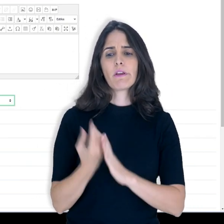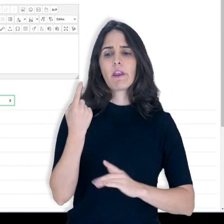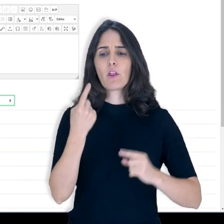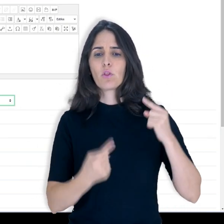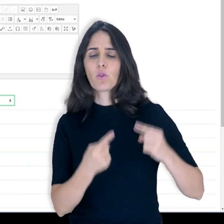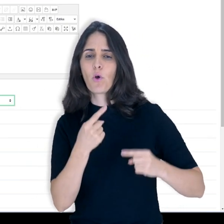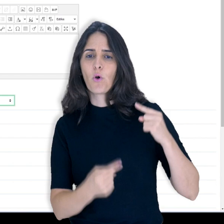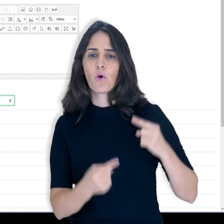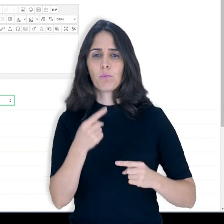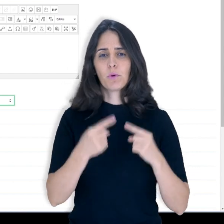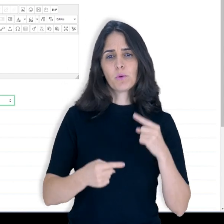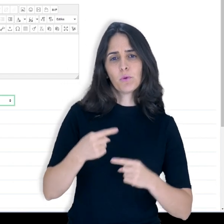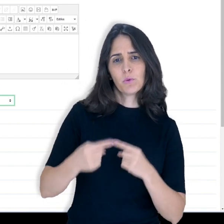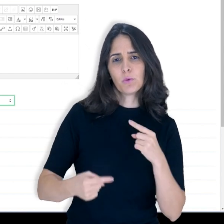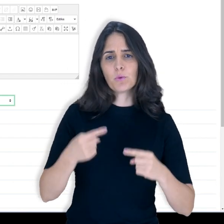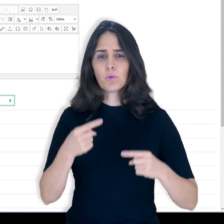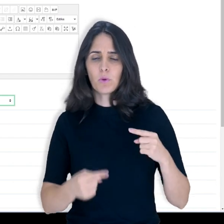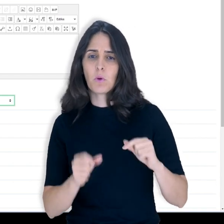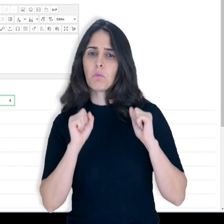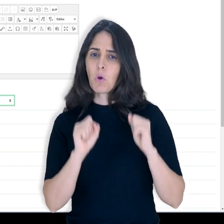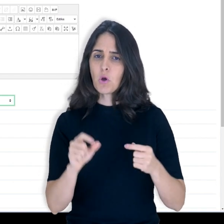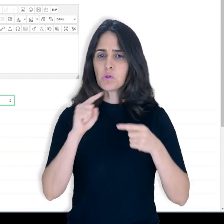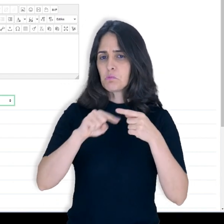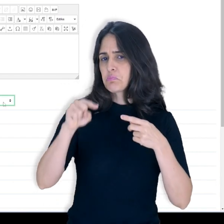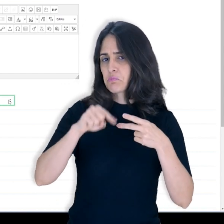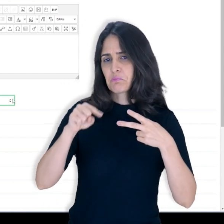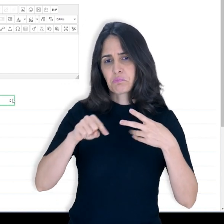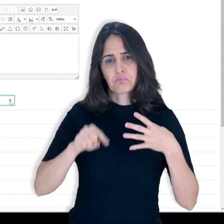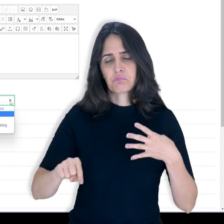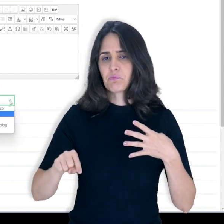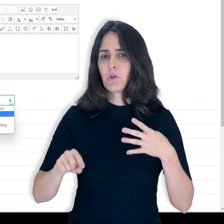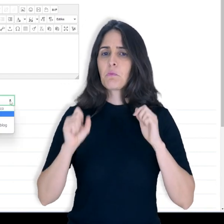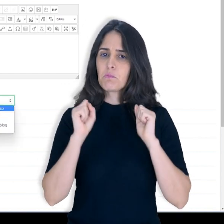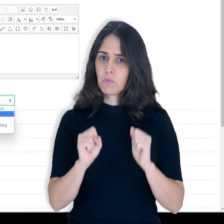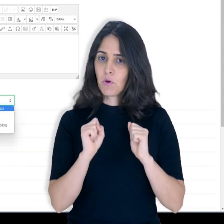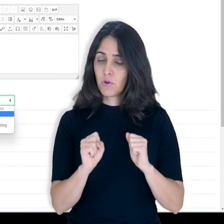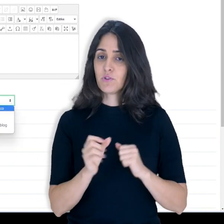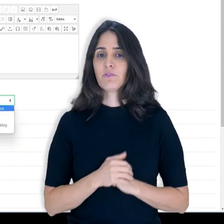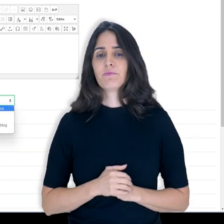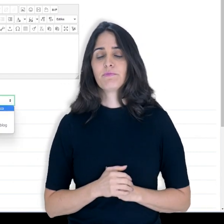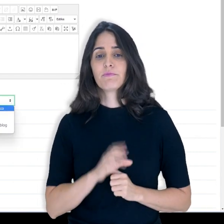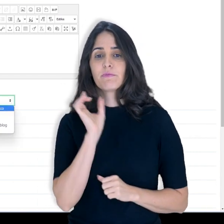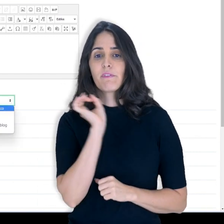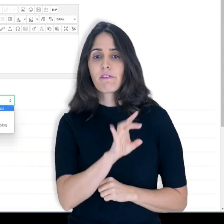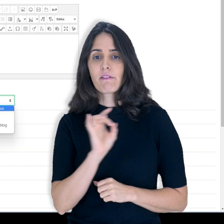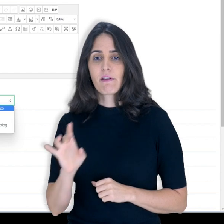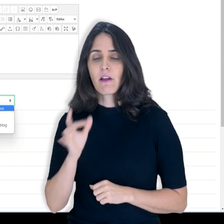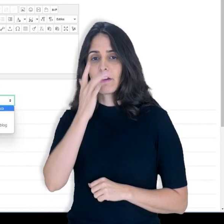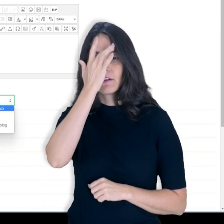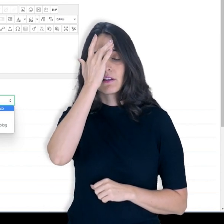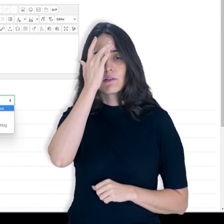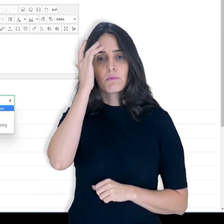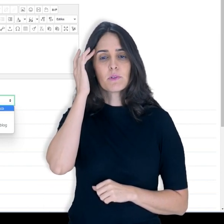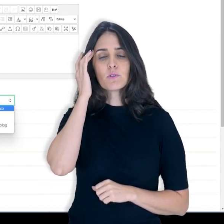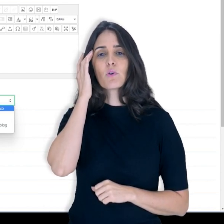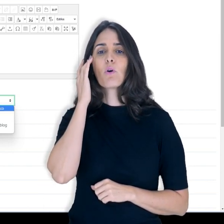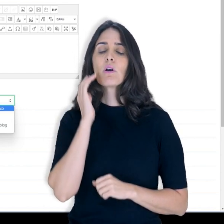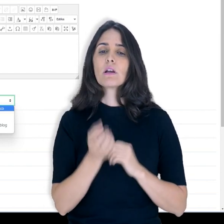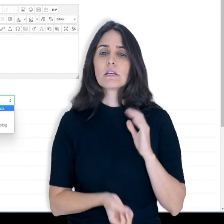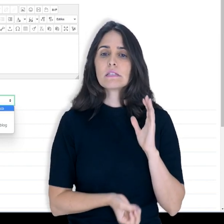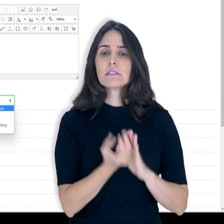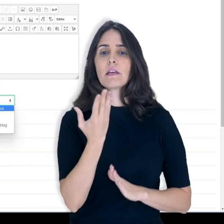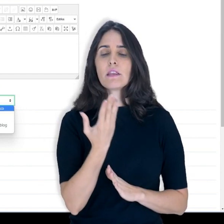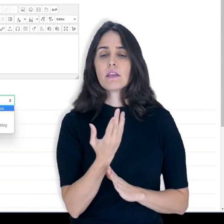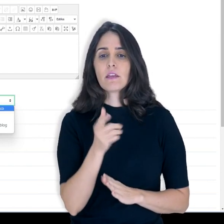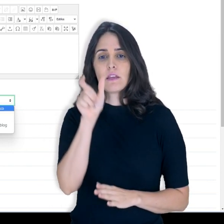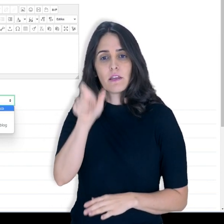discutir nesses tópicos e podem, inclusive, criar mais de um tópico. Neste fórum, cada usuário inicia apenas um novo